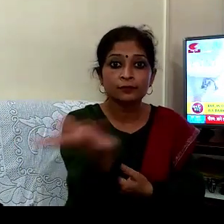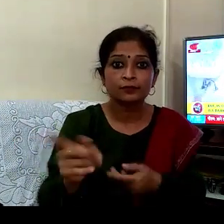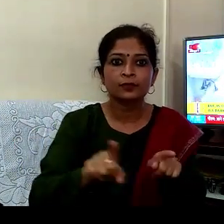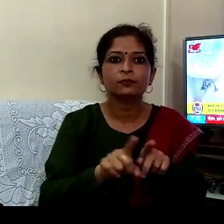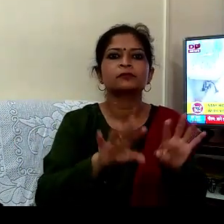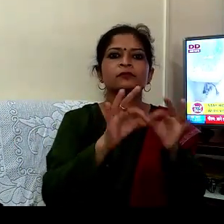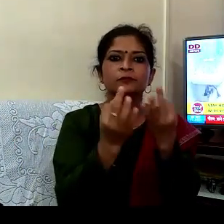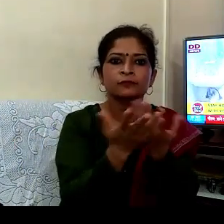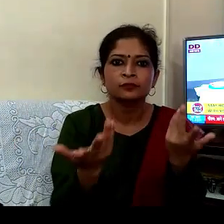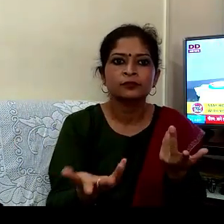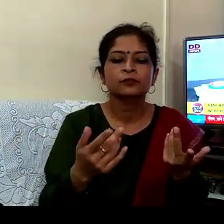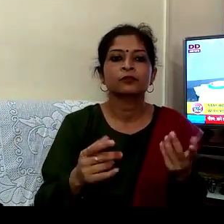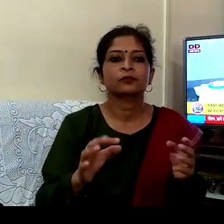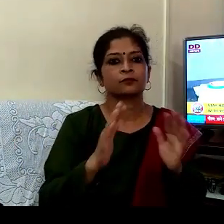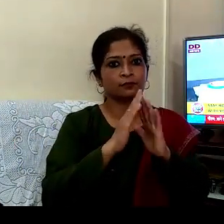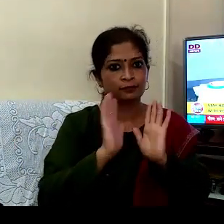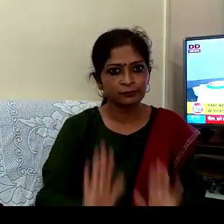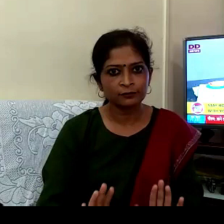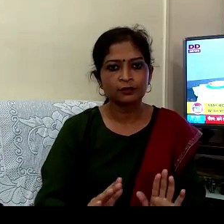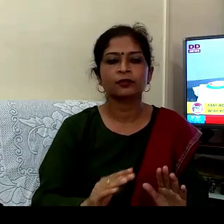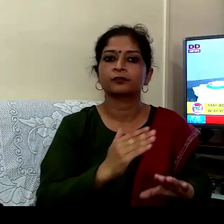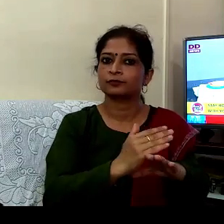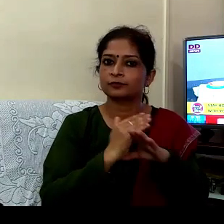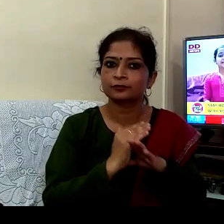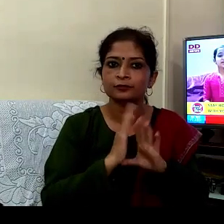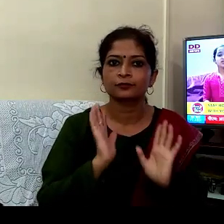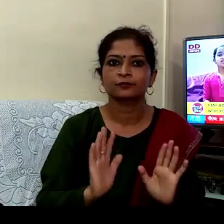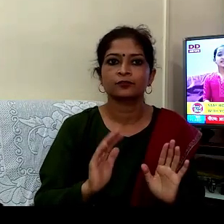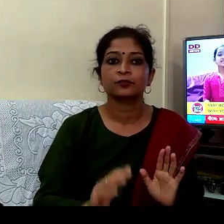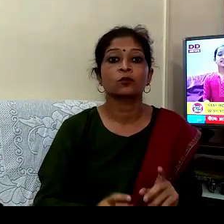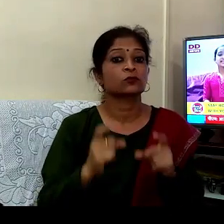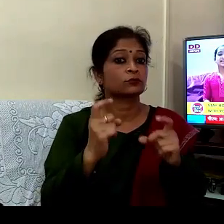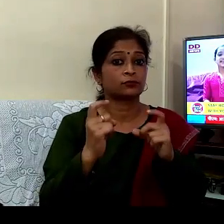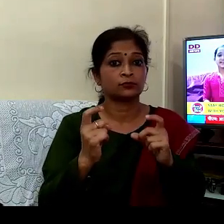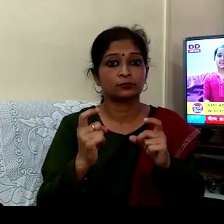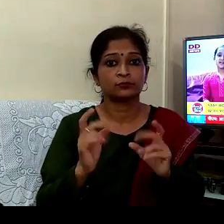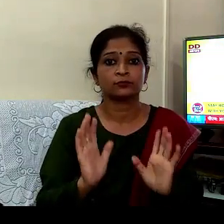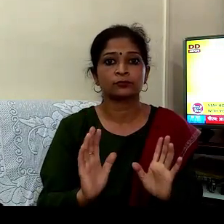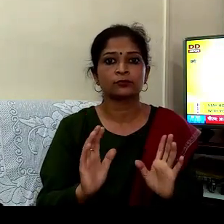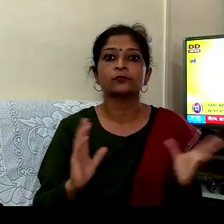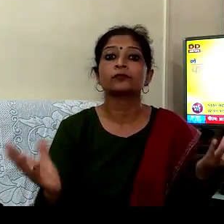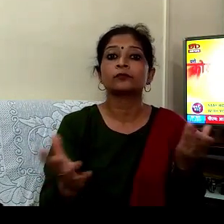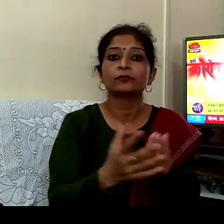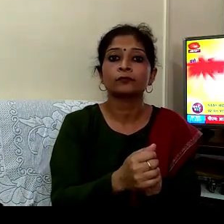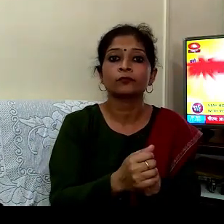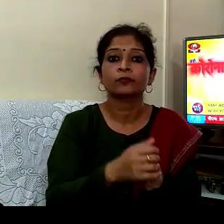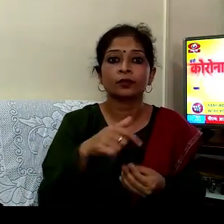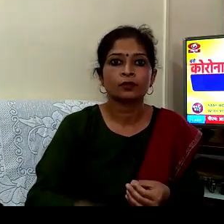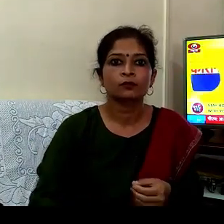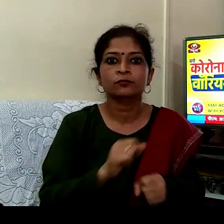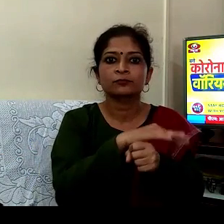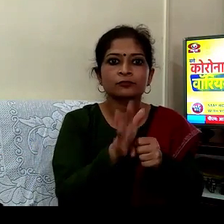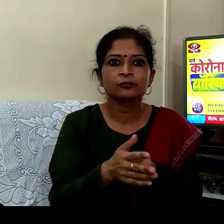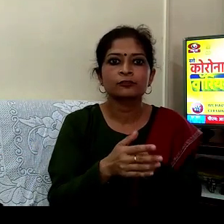پریبار کے ساتھ گھر پر رہیے سرکشت اور ساودھان رہیے ہمیں یہ جنگ